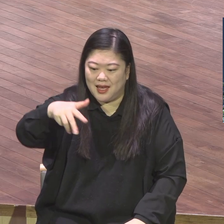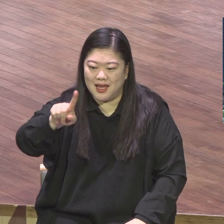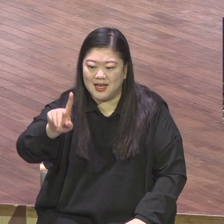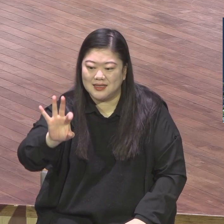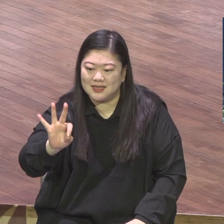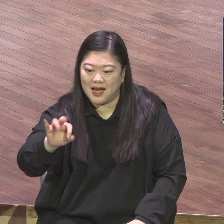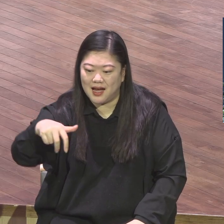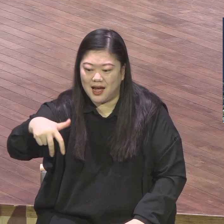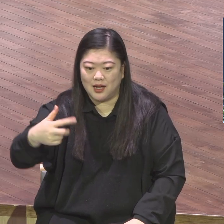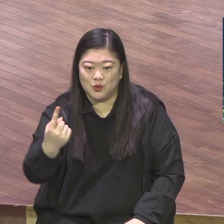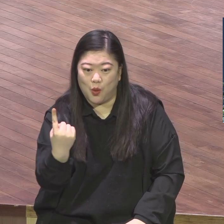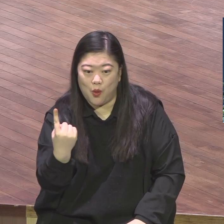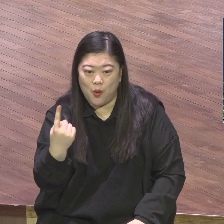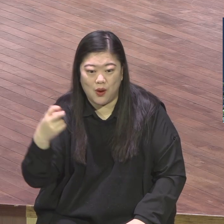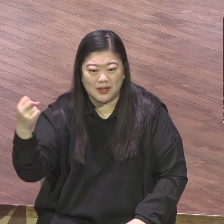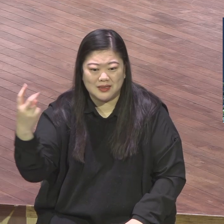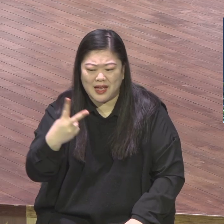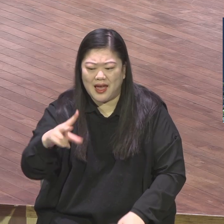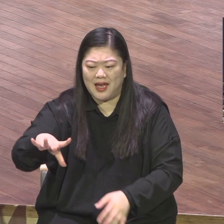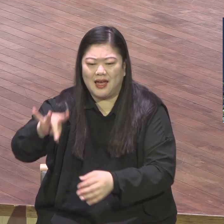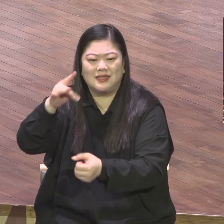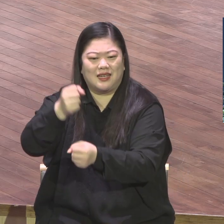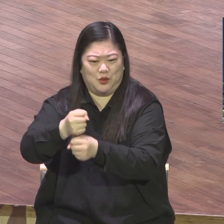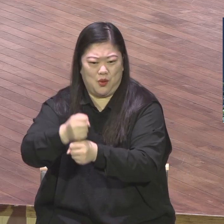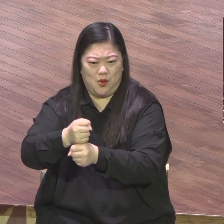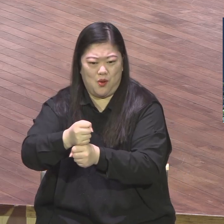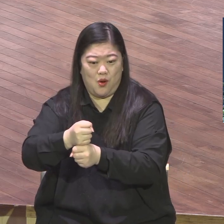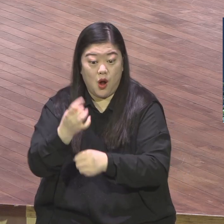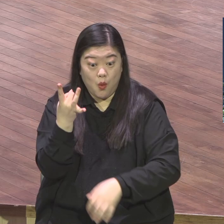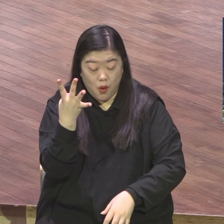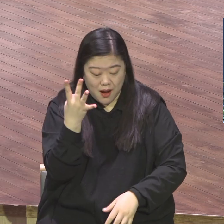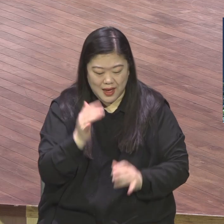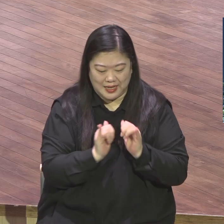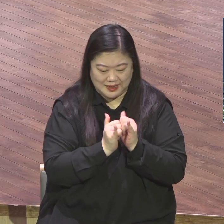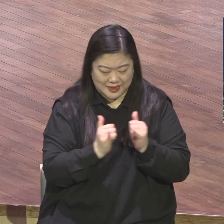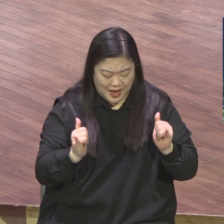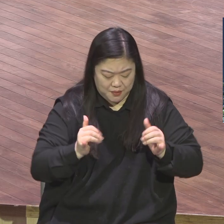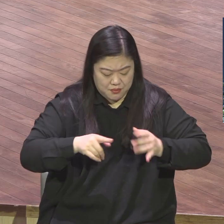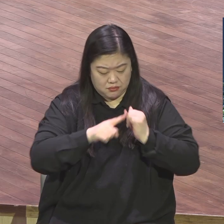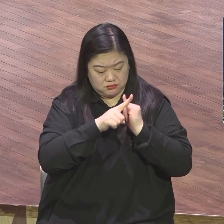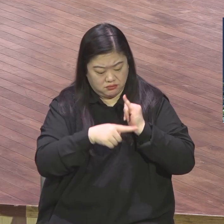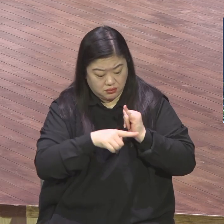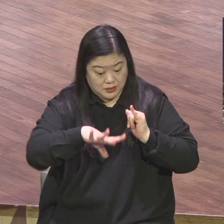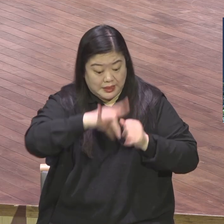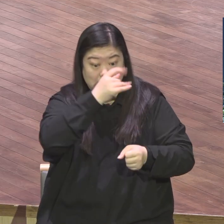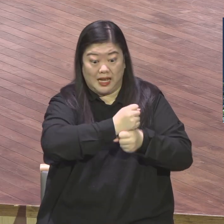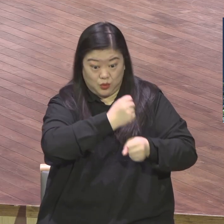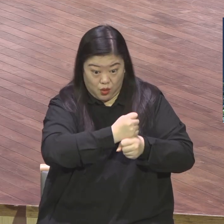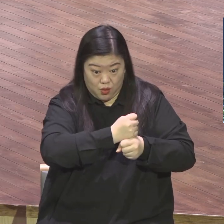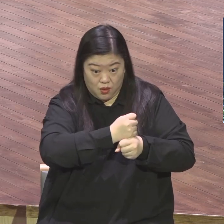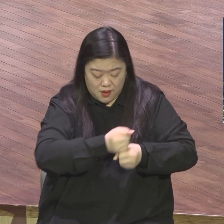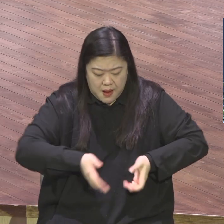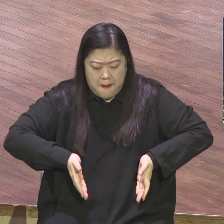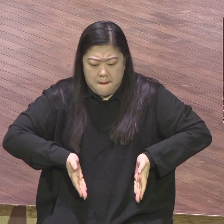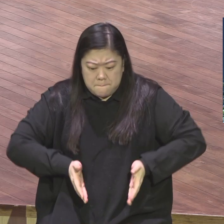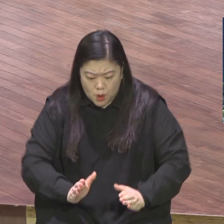본의 개인. 다시 태어났다. 불신자가 신자가 되었다. 구원받은 것이 재창조라니까요.